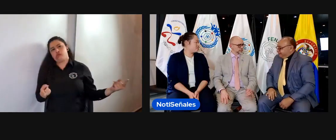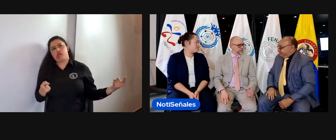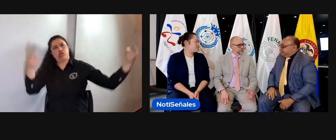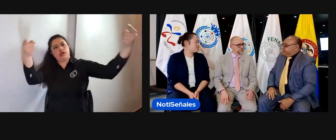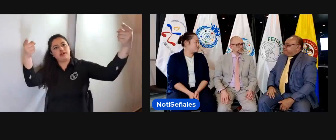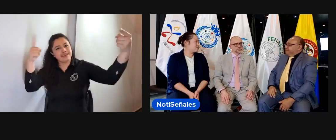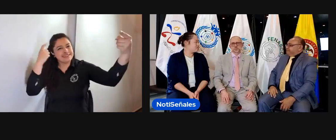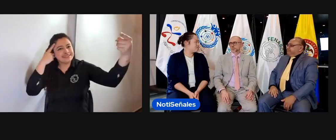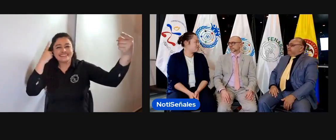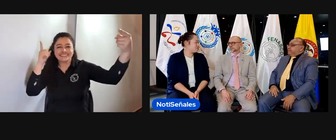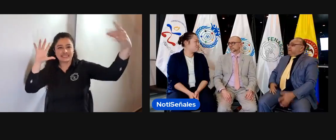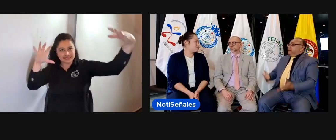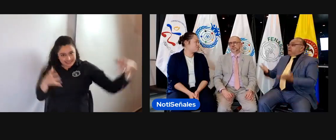trabajemos por eso que estamos buscando.